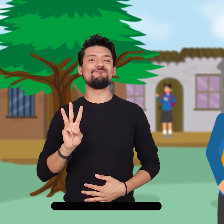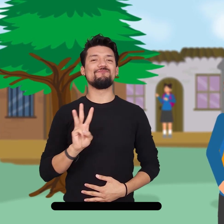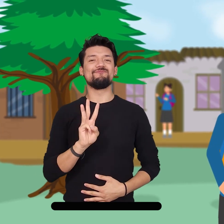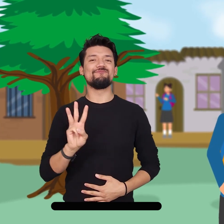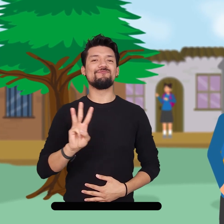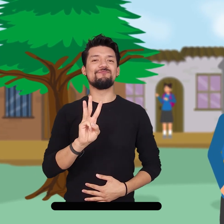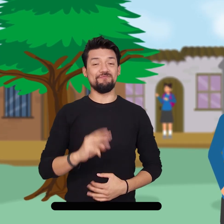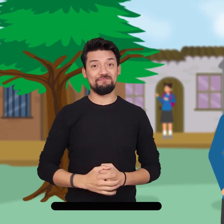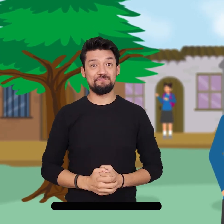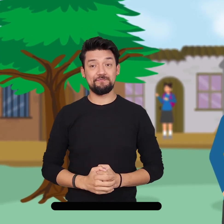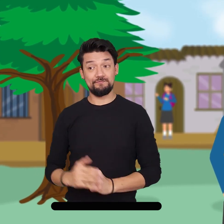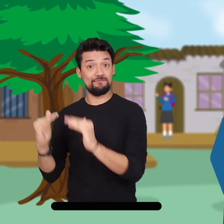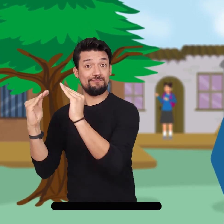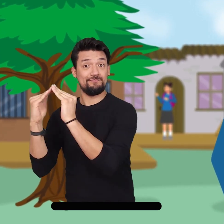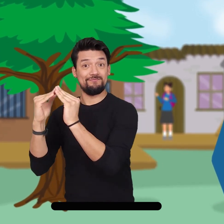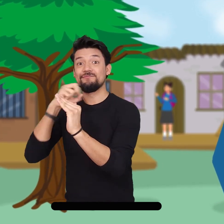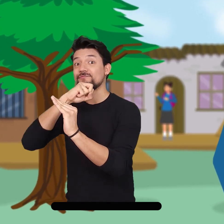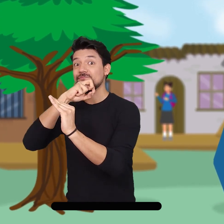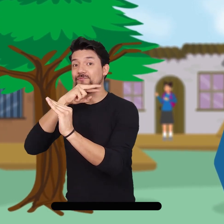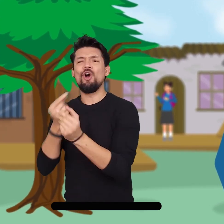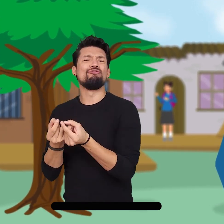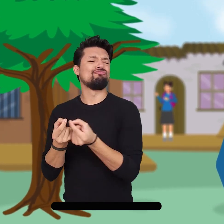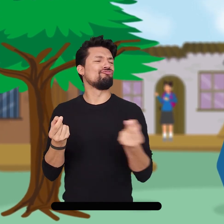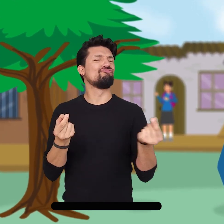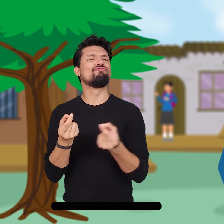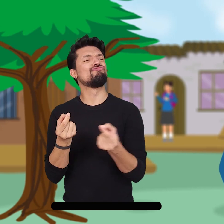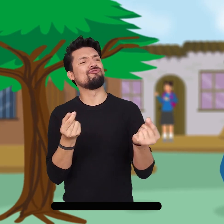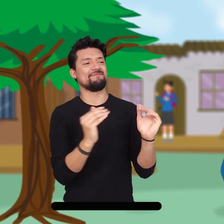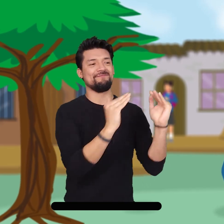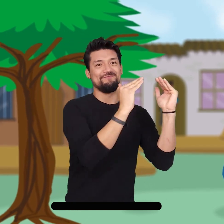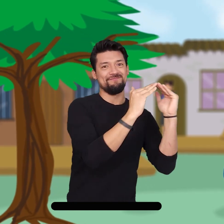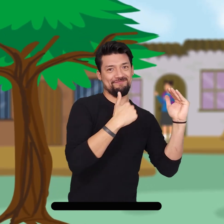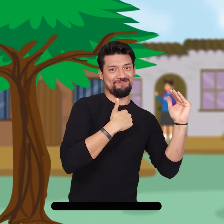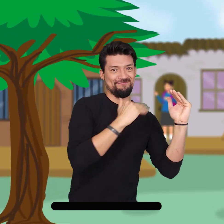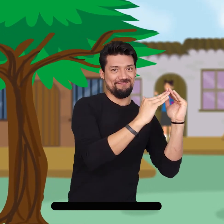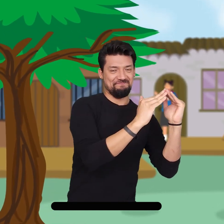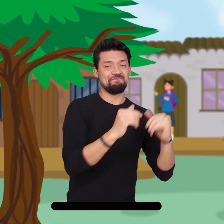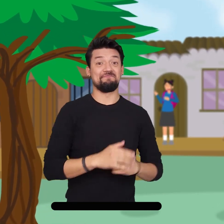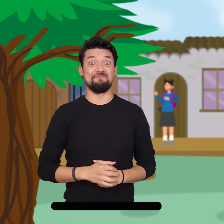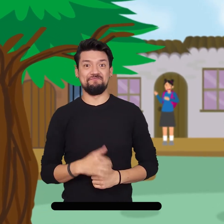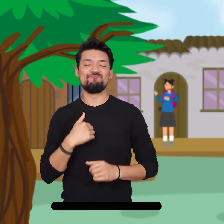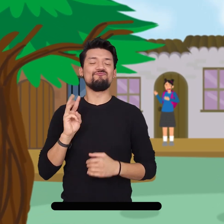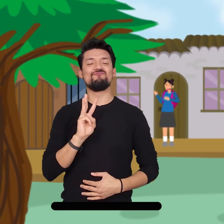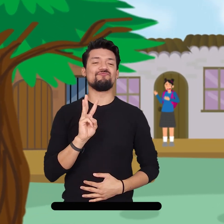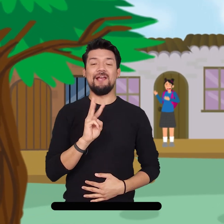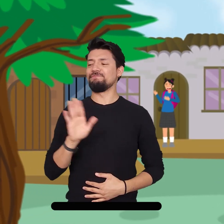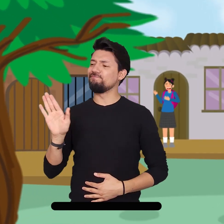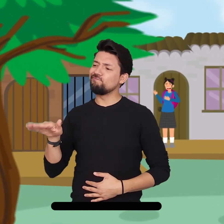Así que los tres se fueron hacia la casa de Marcela, la cual quedaba muy cerca de la casa de la Por lo